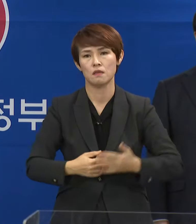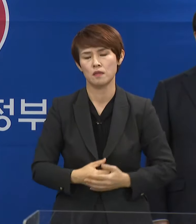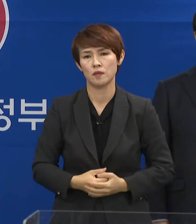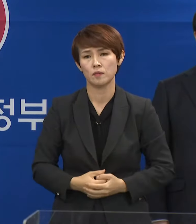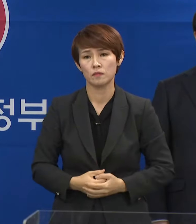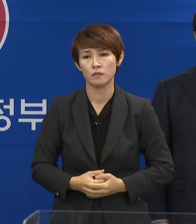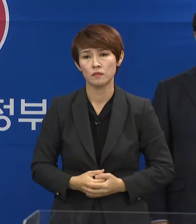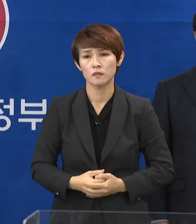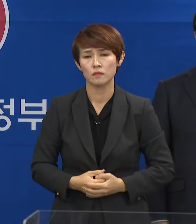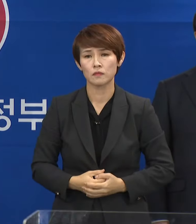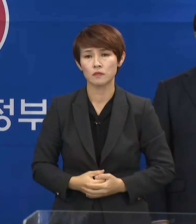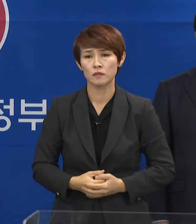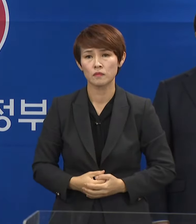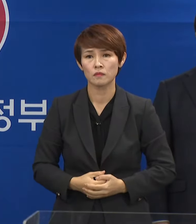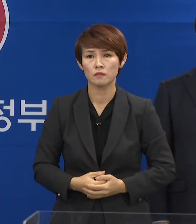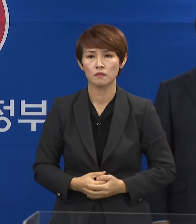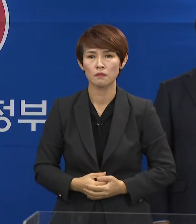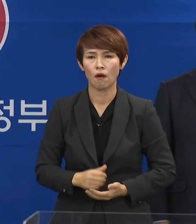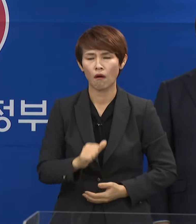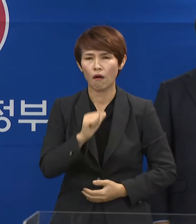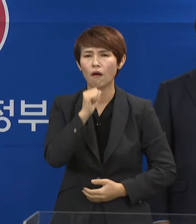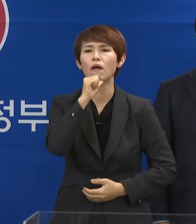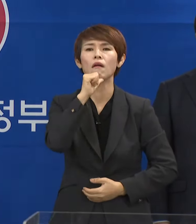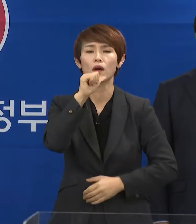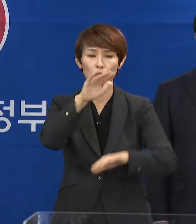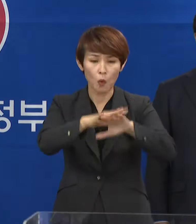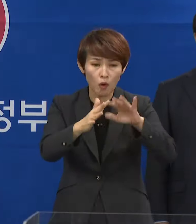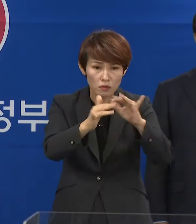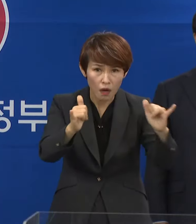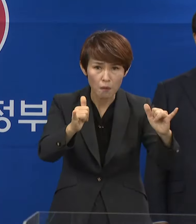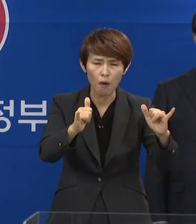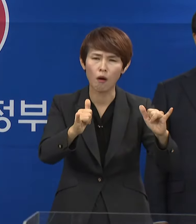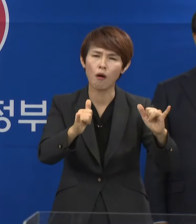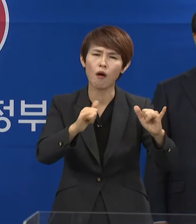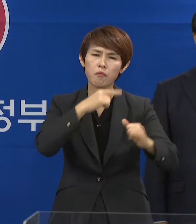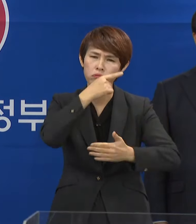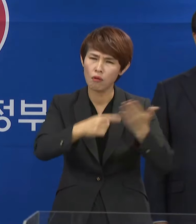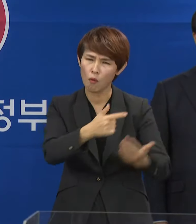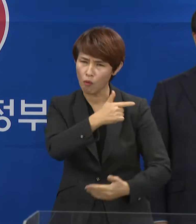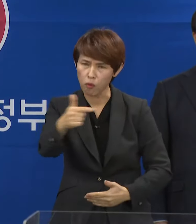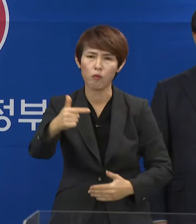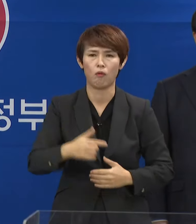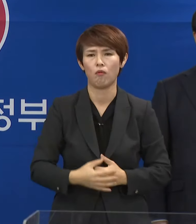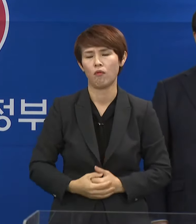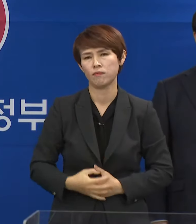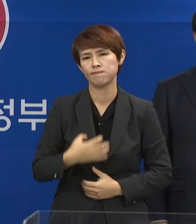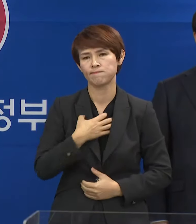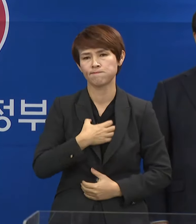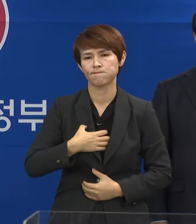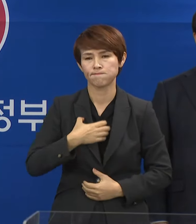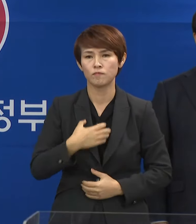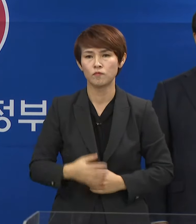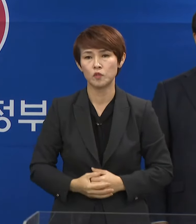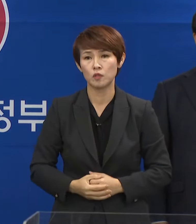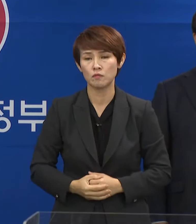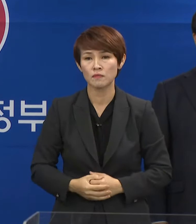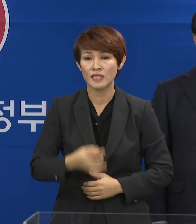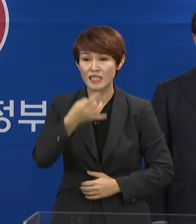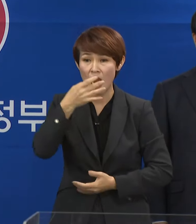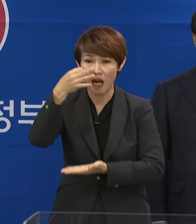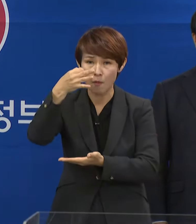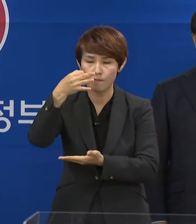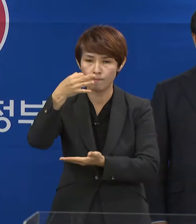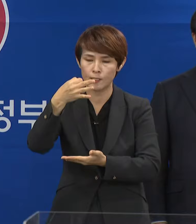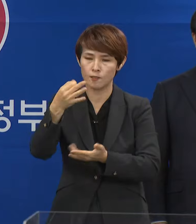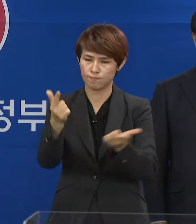됩니다. 특히 영세 농업인들이 가장 큰 타격을 받을 것입니다. 쌀